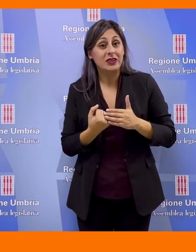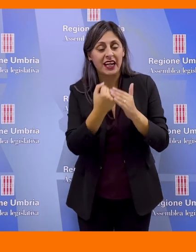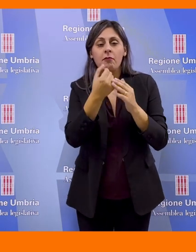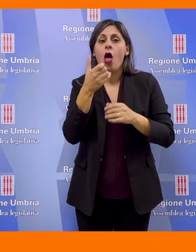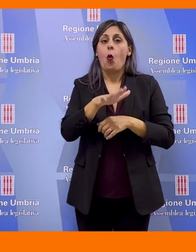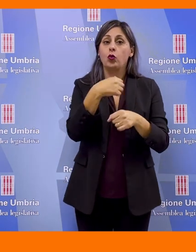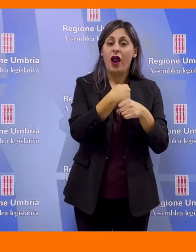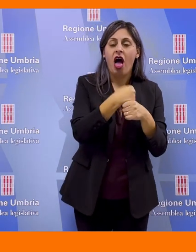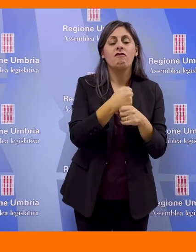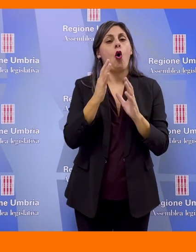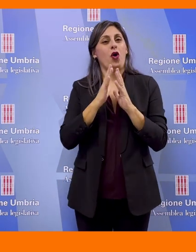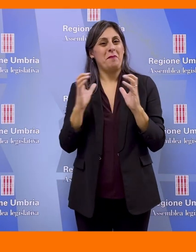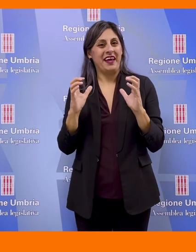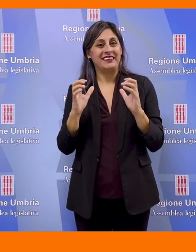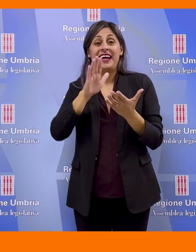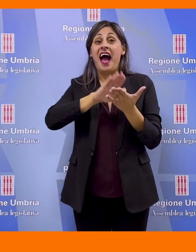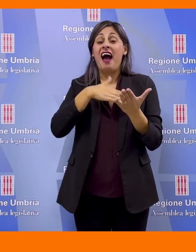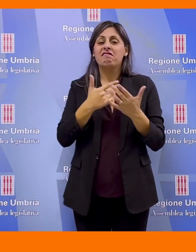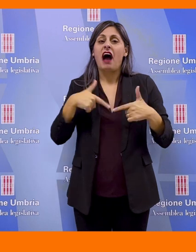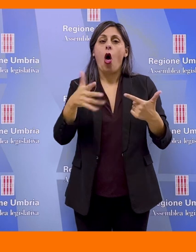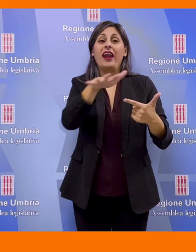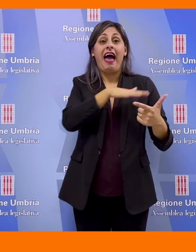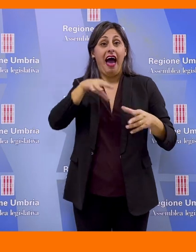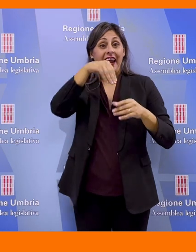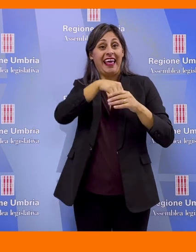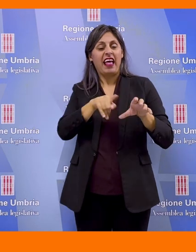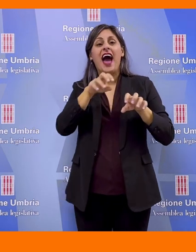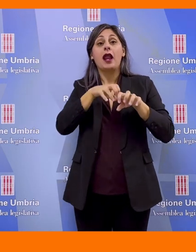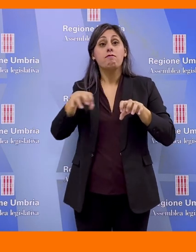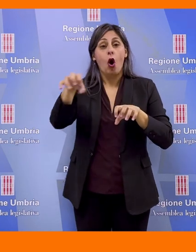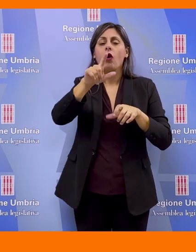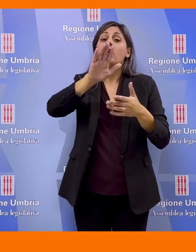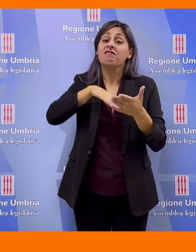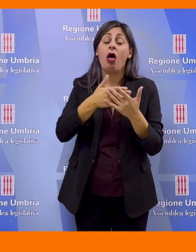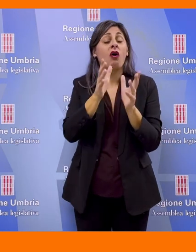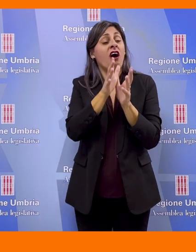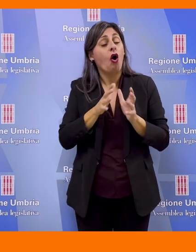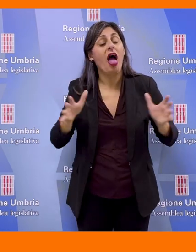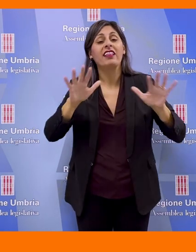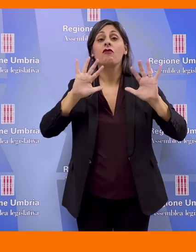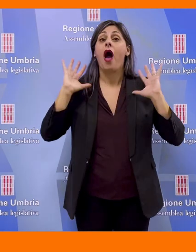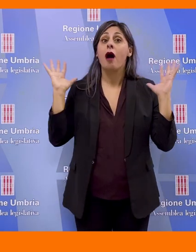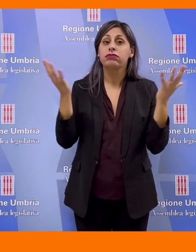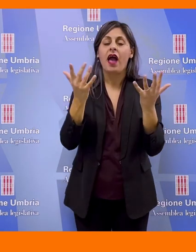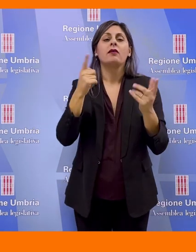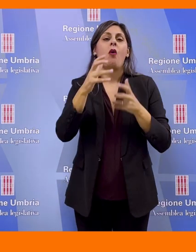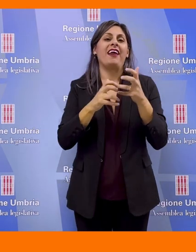del lavoro e dell'impresa, la valorizzazione delle aree interne e dei borghi, il valore collettivo dell'ambiente e la crisi